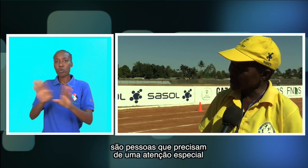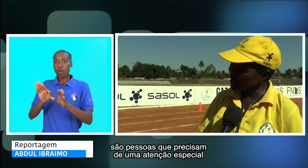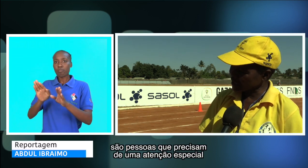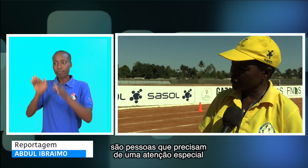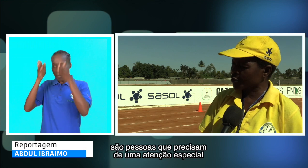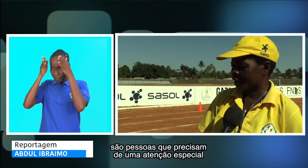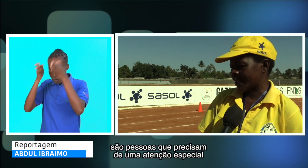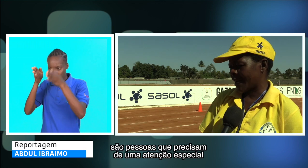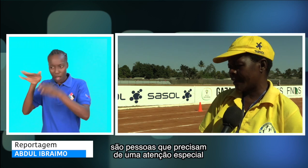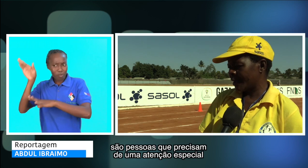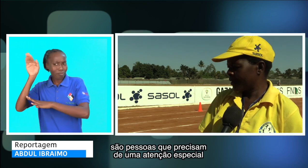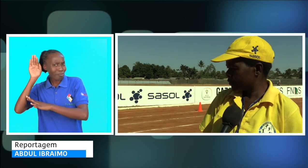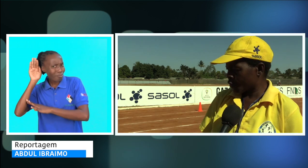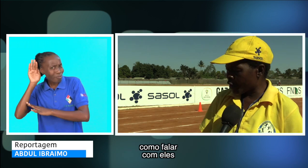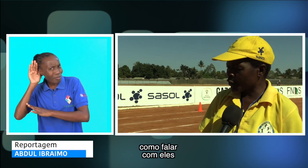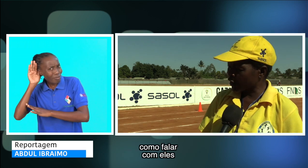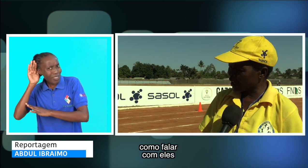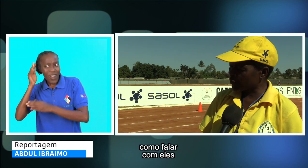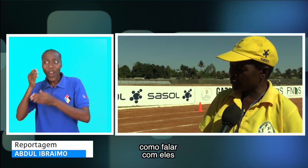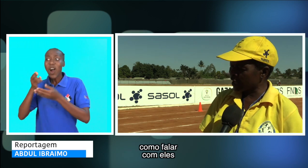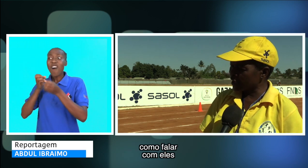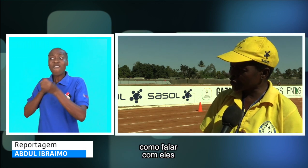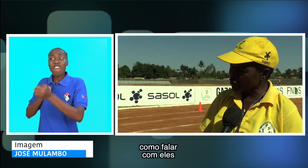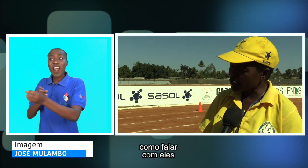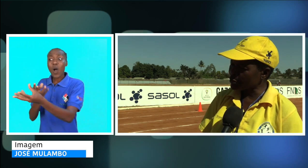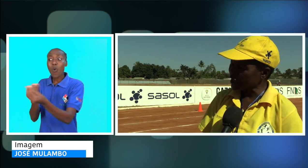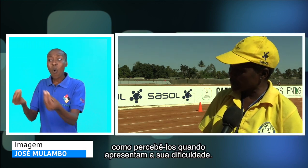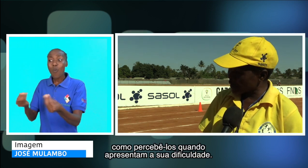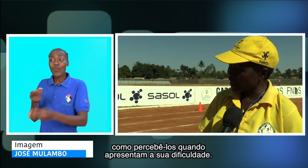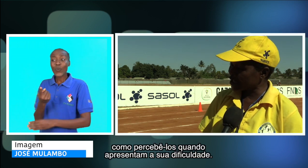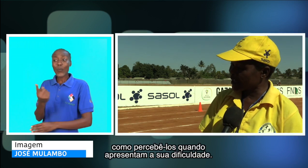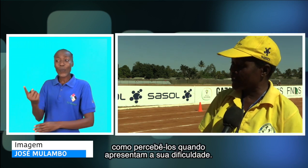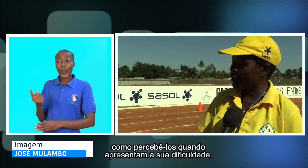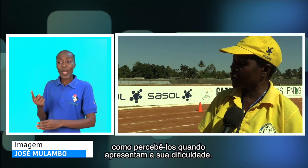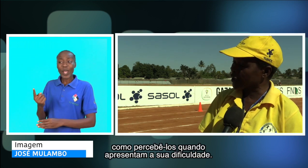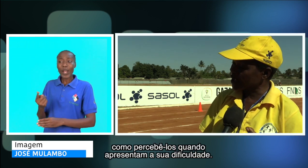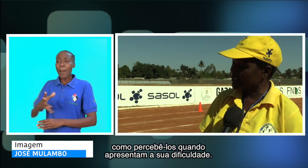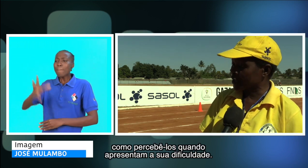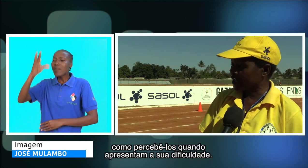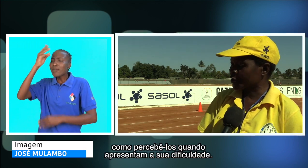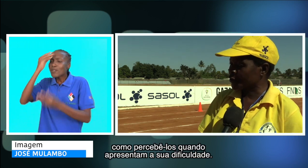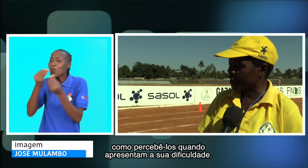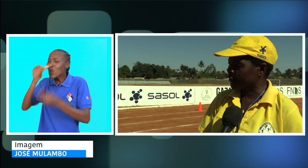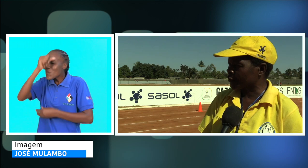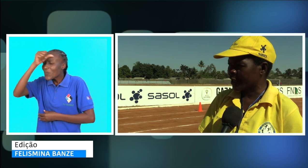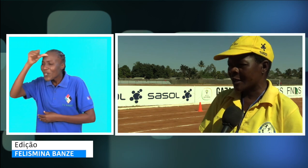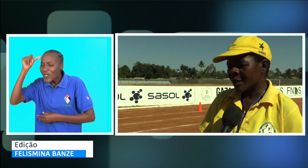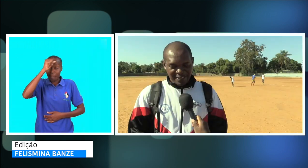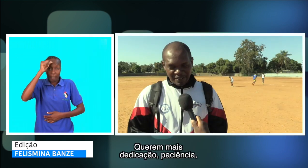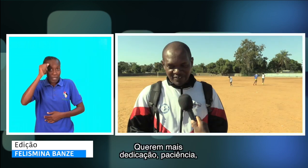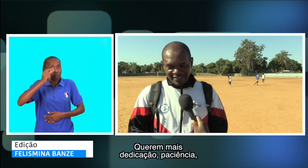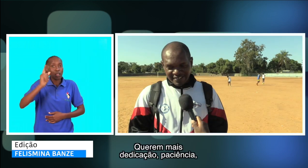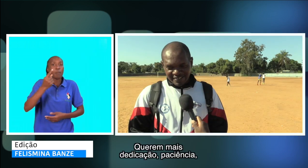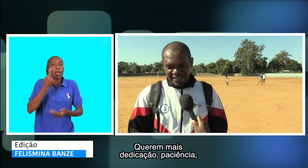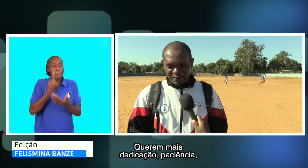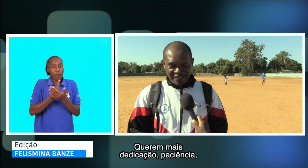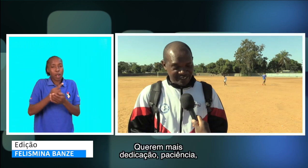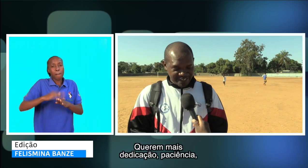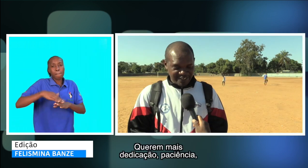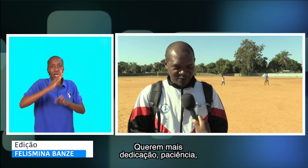uma atenção especial, como falar com eles, como perceber-lhes também quando eles apresentam a sua dificuldade. Ter mais dedicação, paciência,